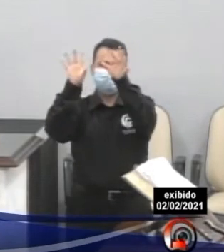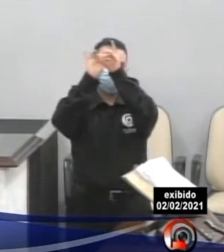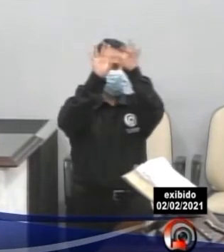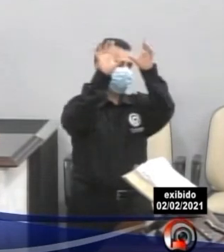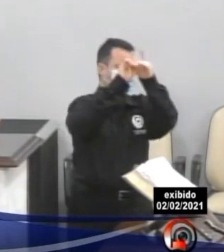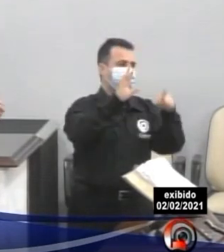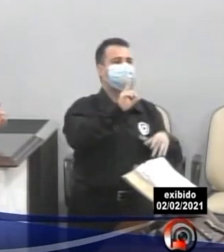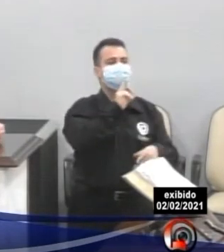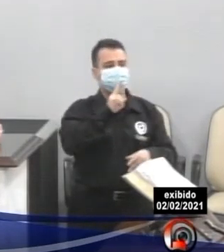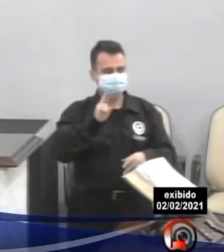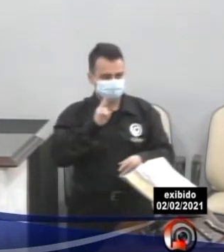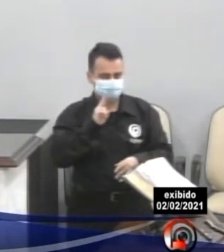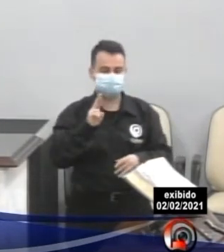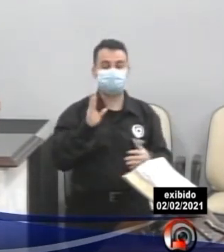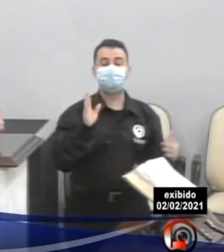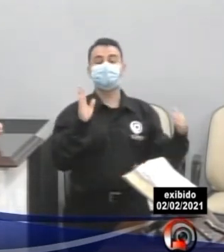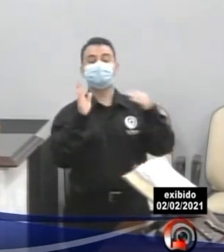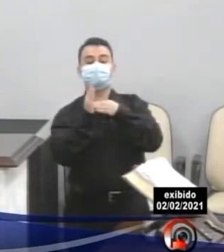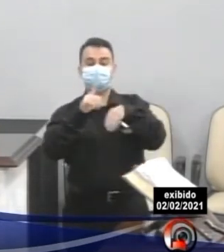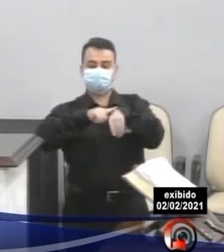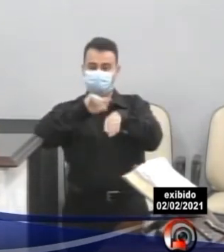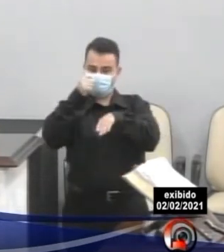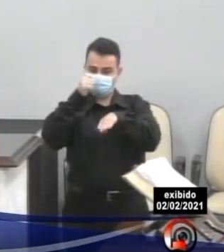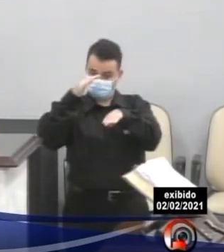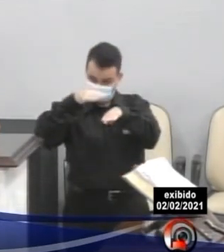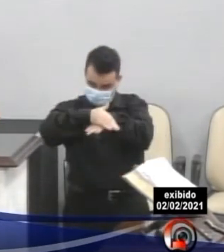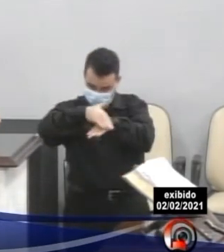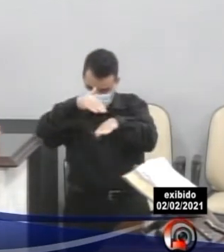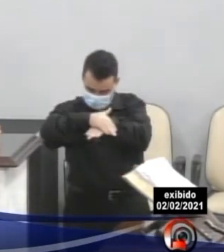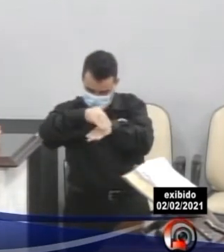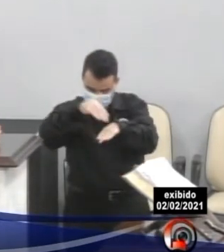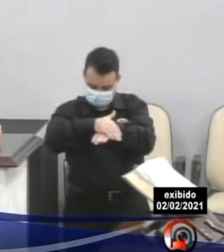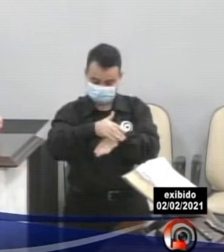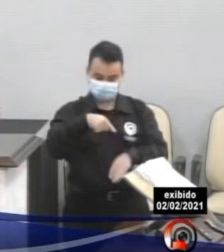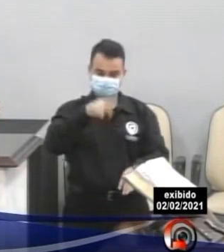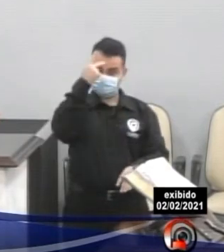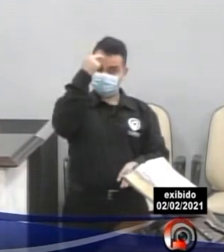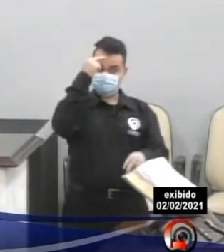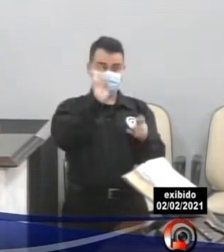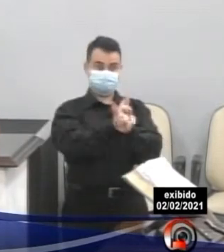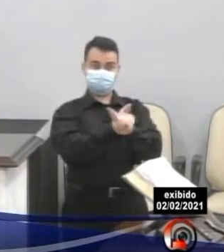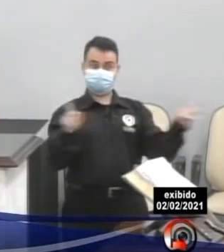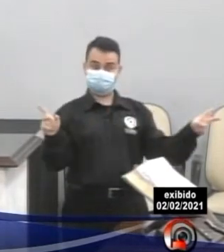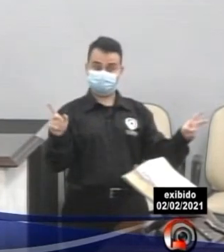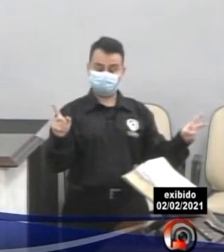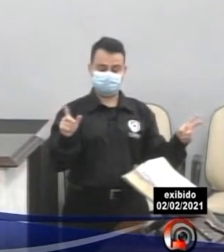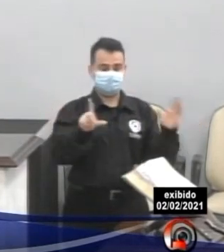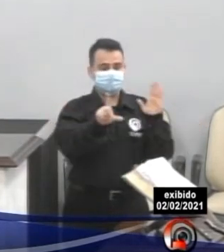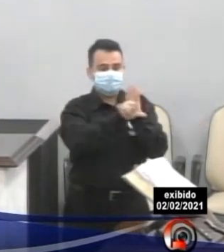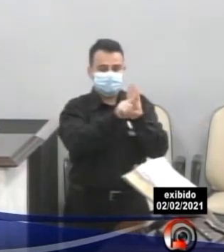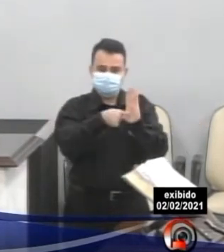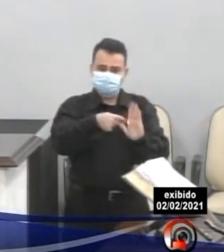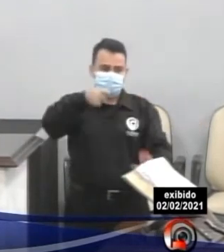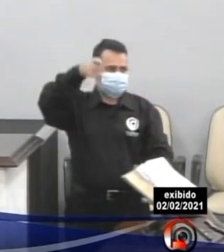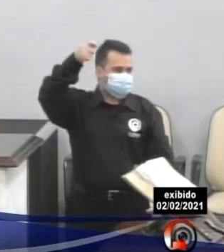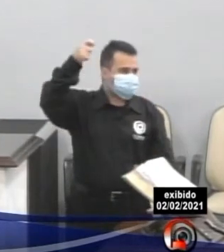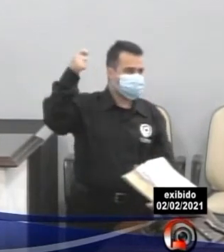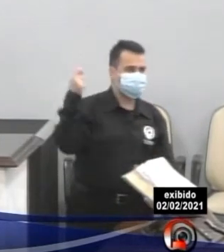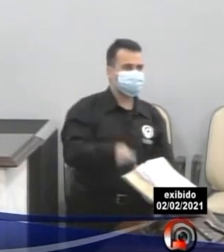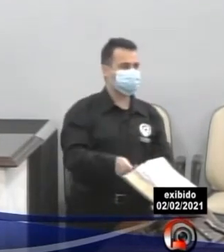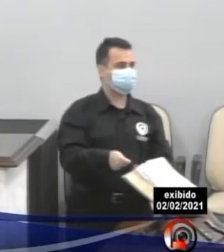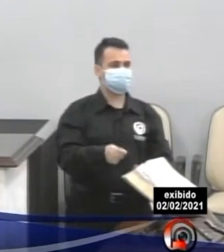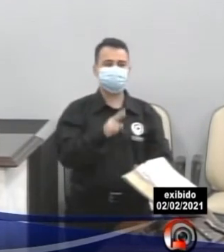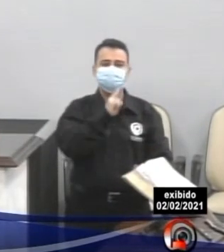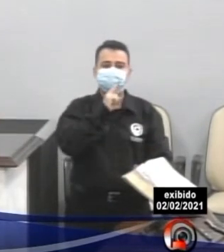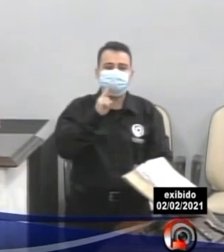restaurantes até às 11 horas, até à meia-noite. E no Estado de São Paulo a gente tem a legislação mais restritiva para os nossos